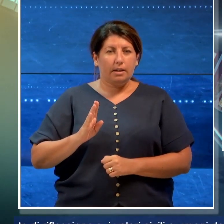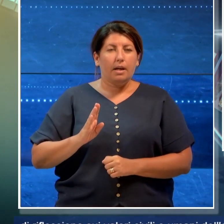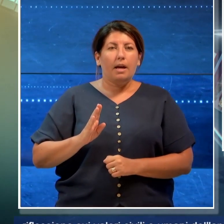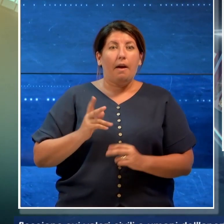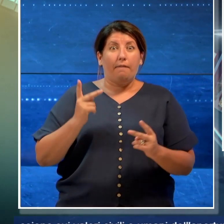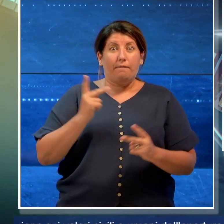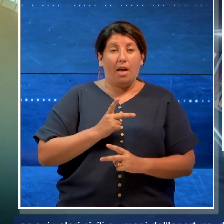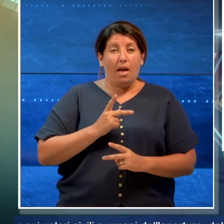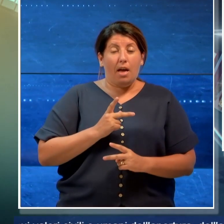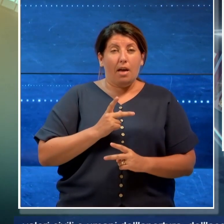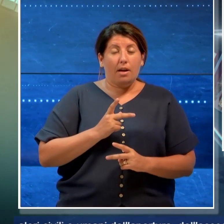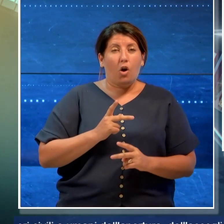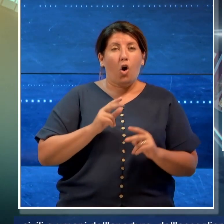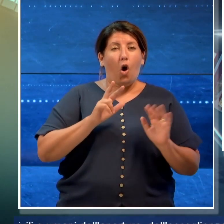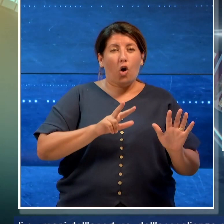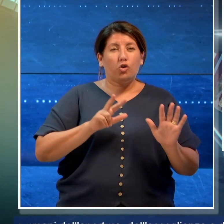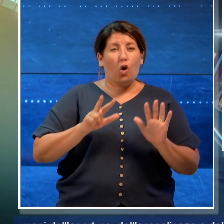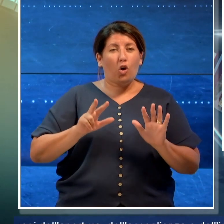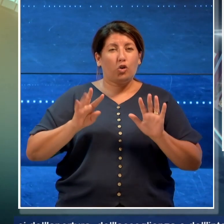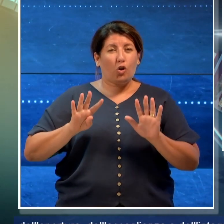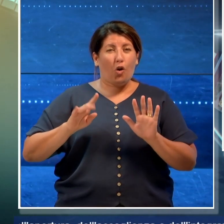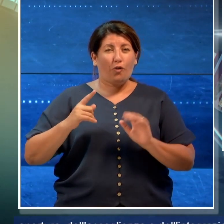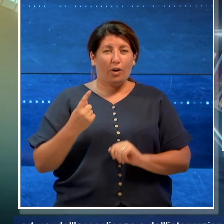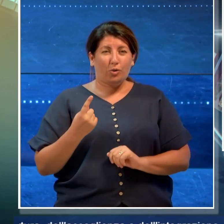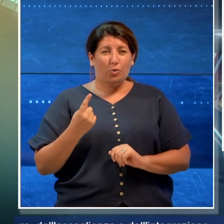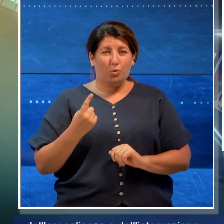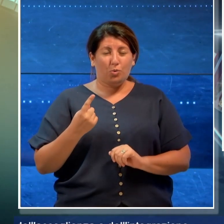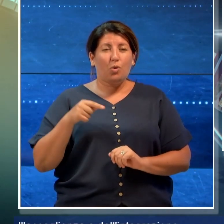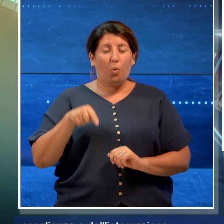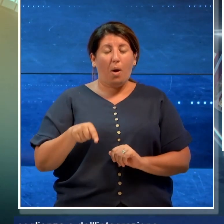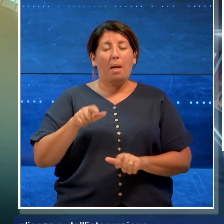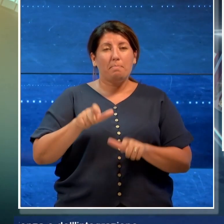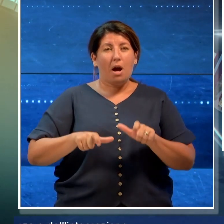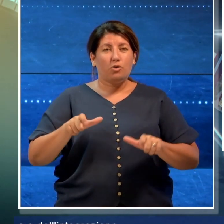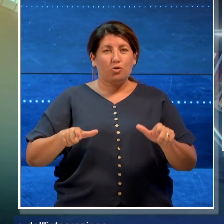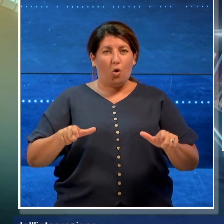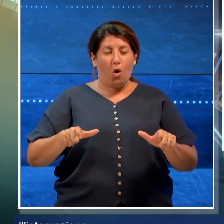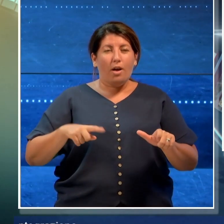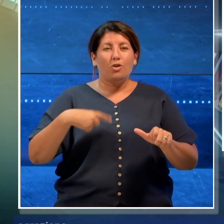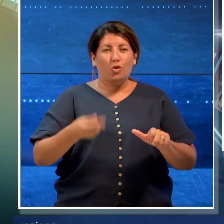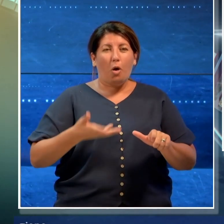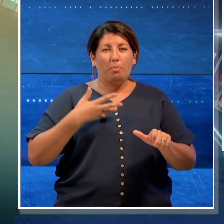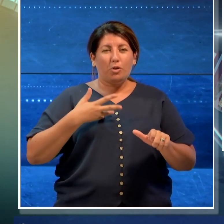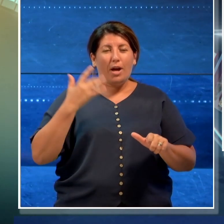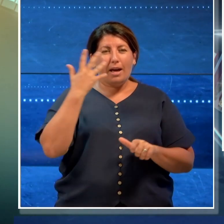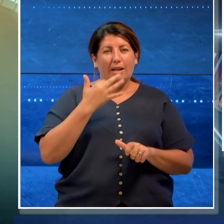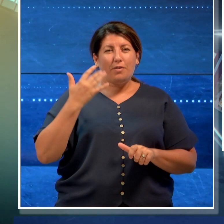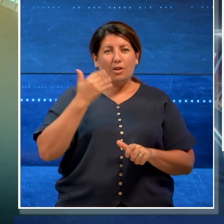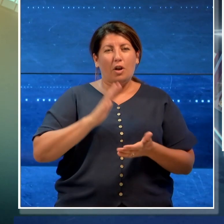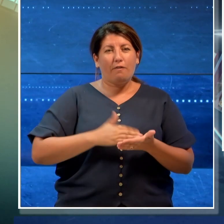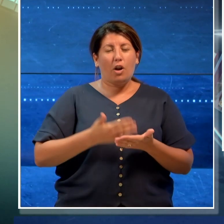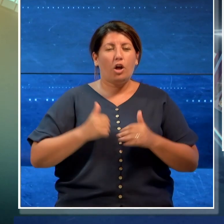-1991. Si terrà un momento di riflessione sui valori civili e umani dell